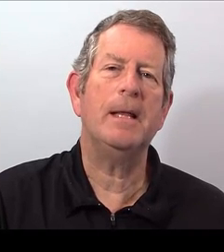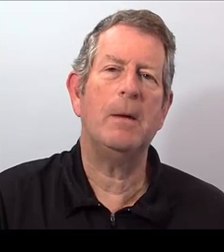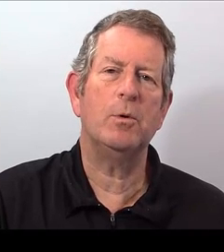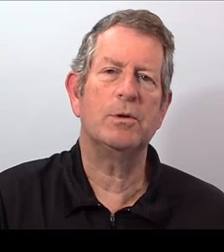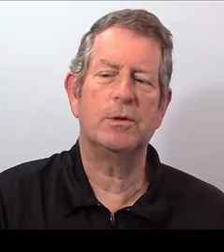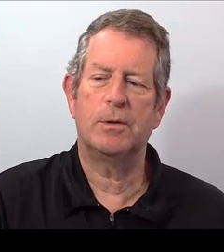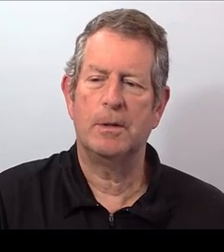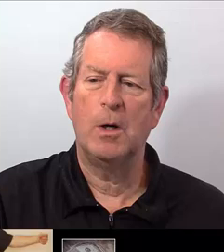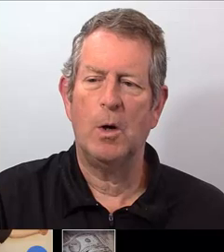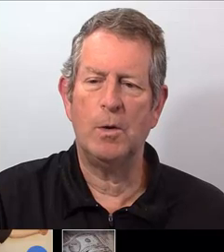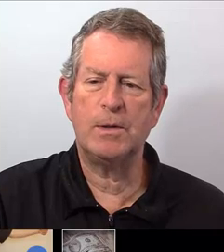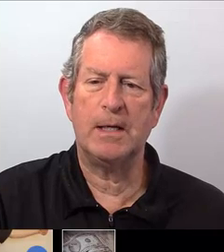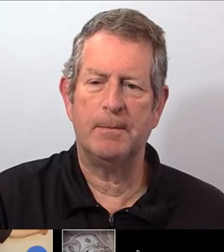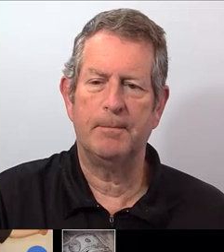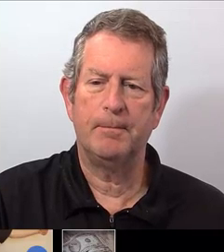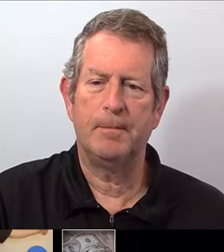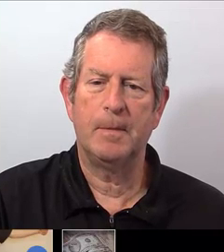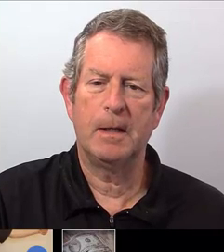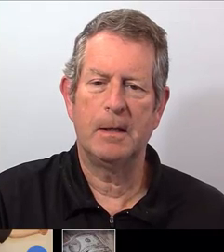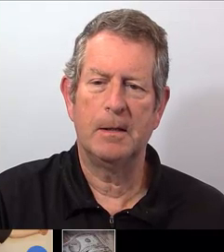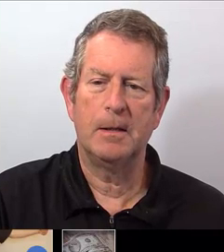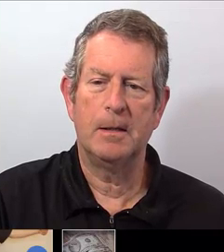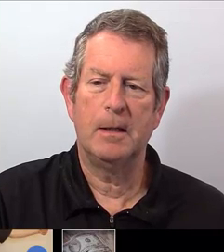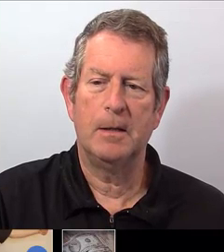No se la vendamos. 11.